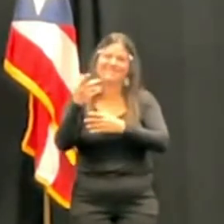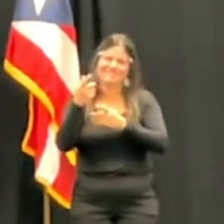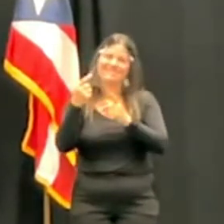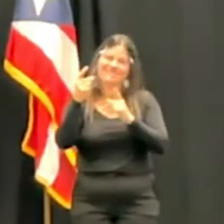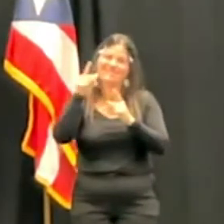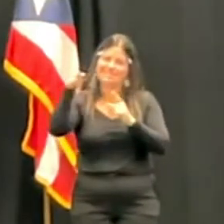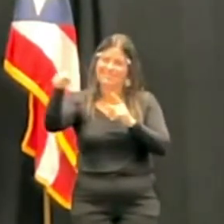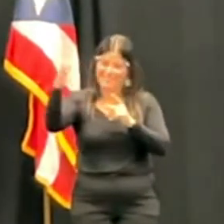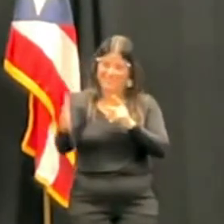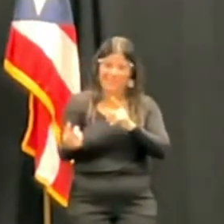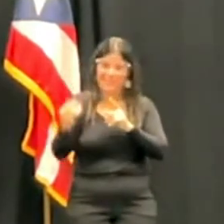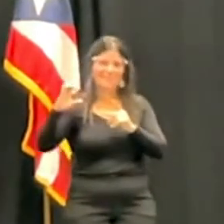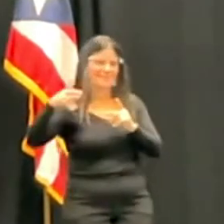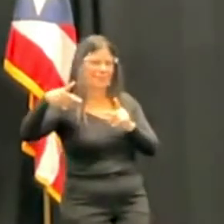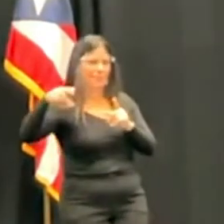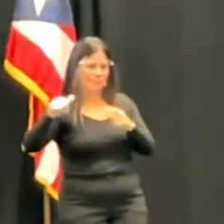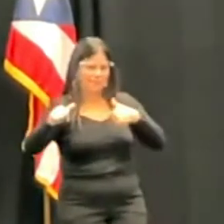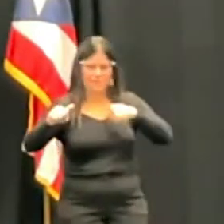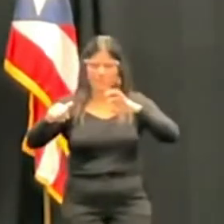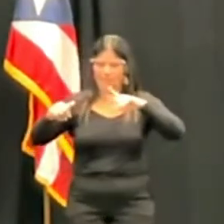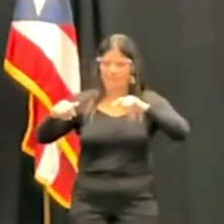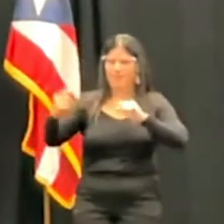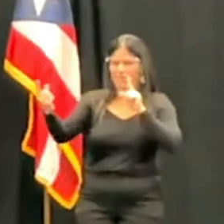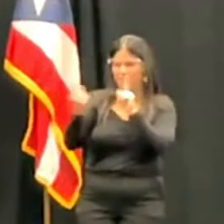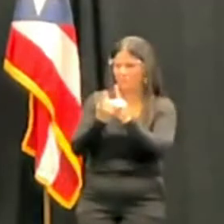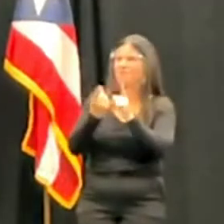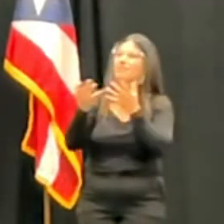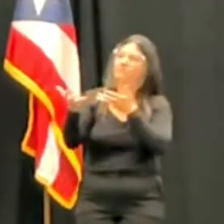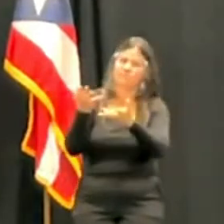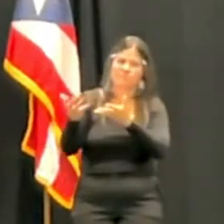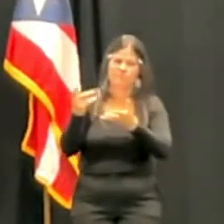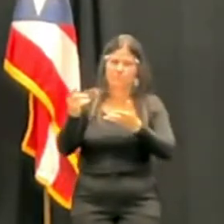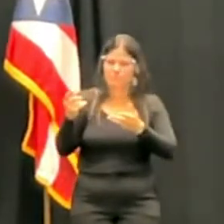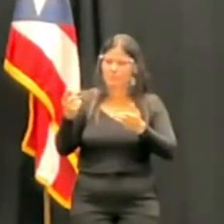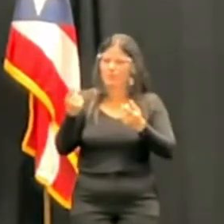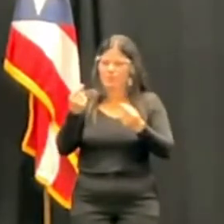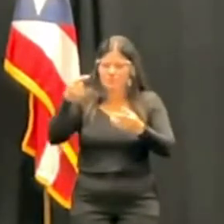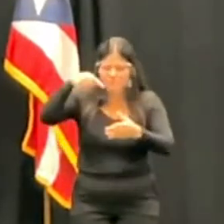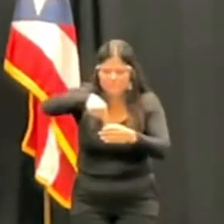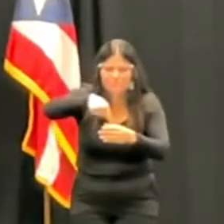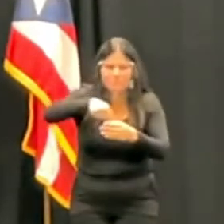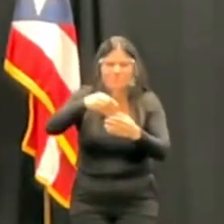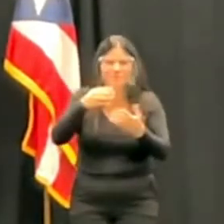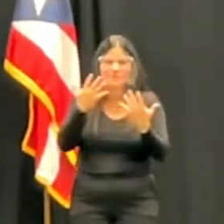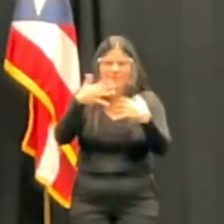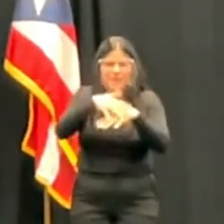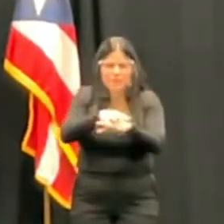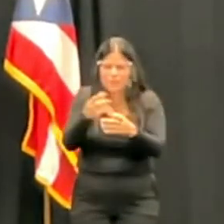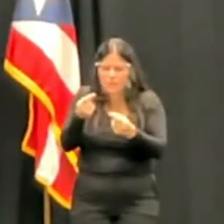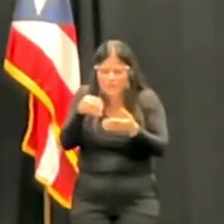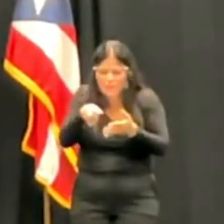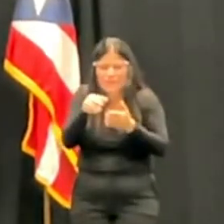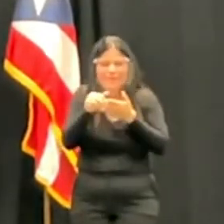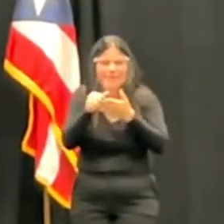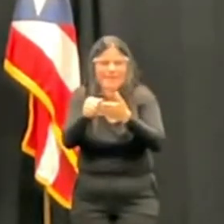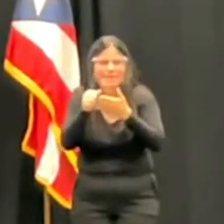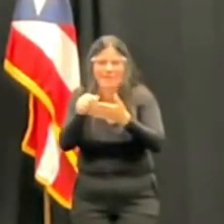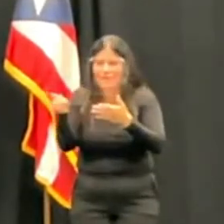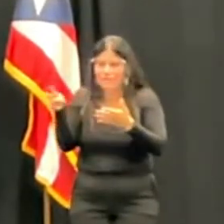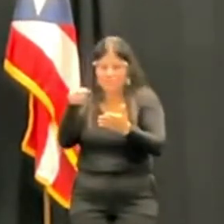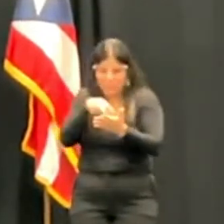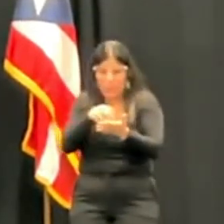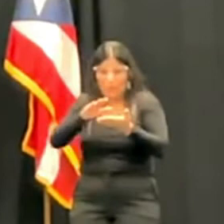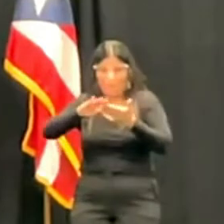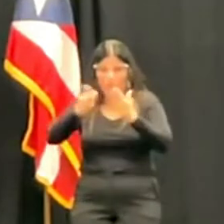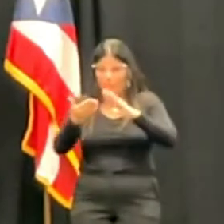gerencial para establecer un programa de intervención y de darle guía a estos municipios y a estos